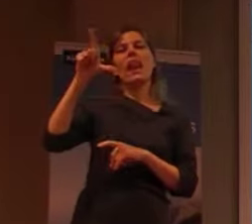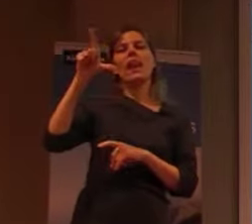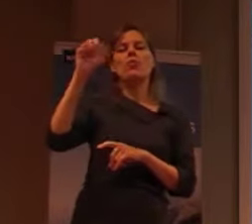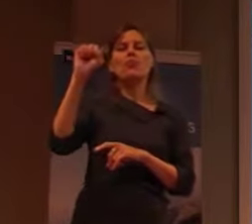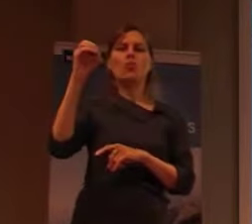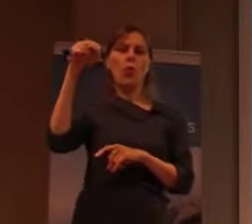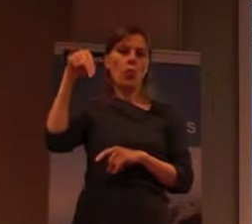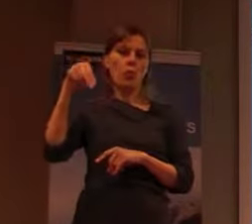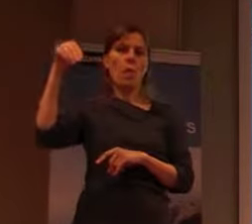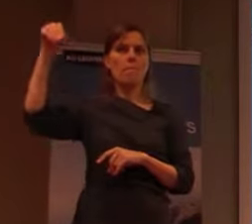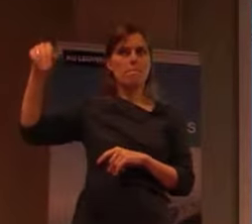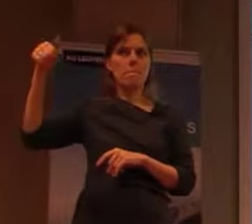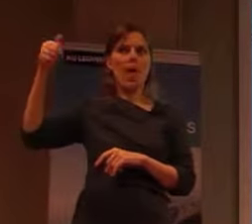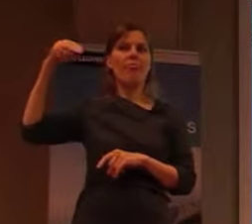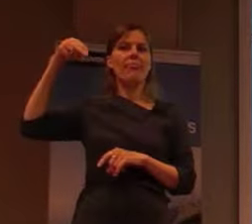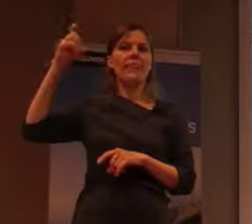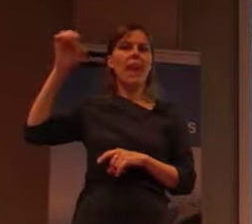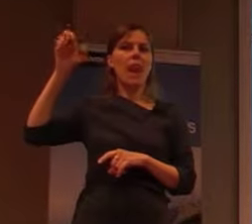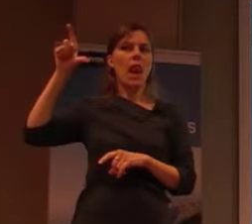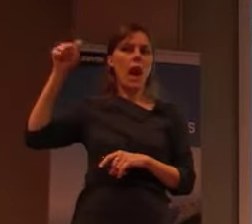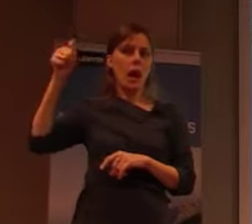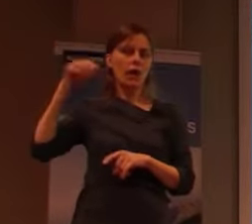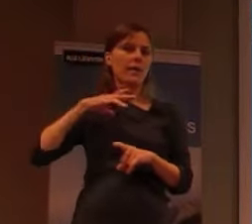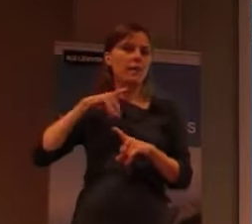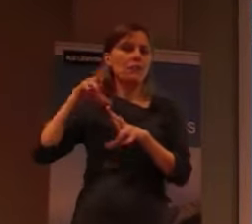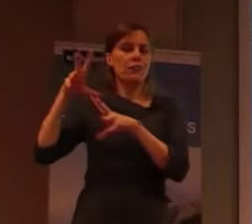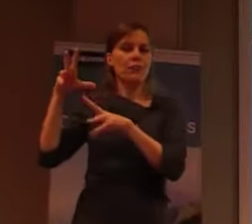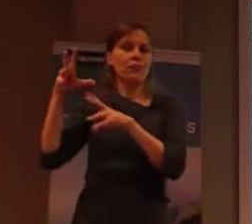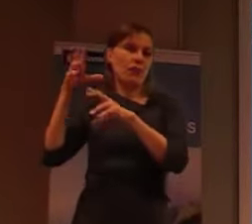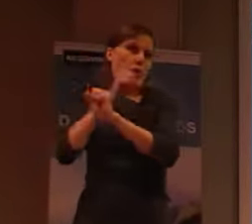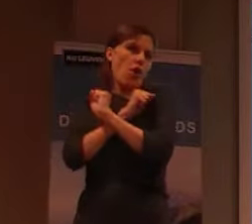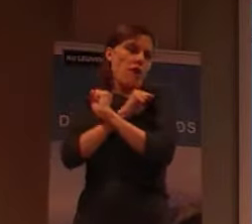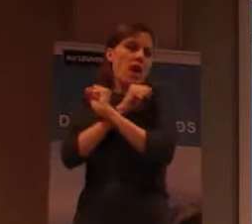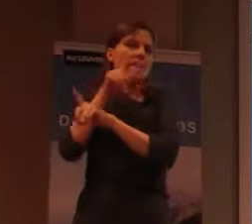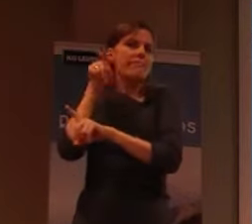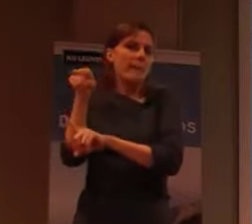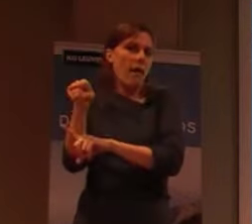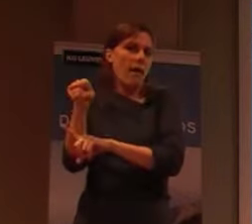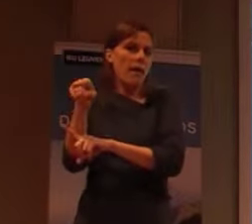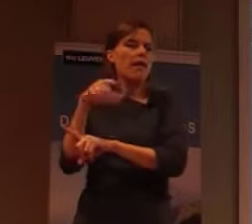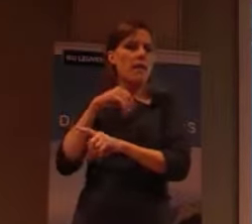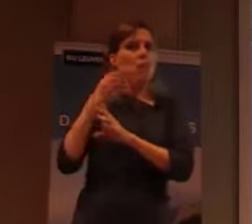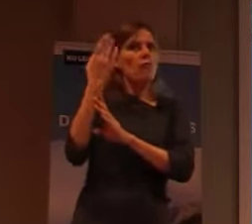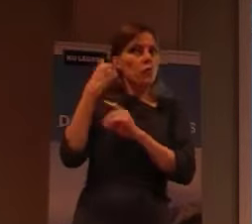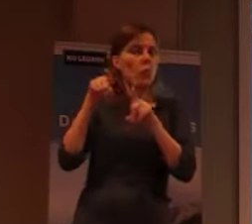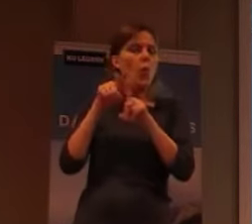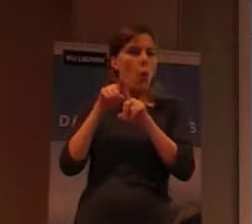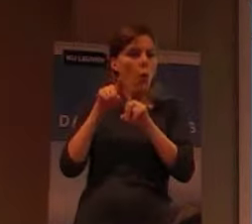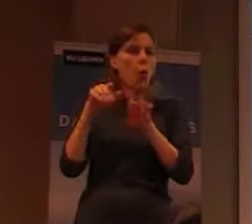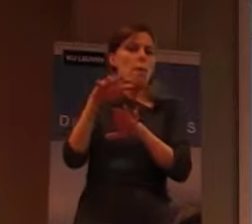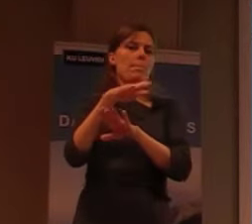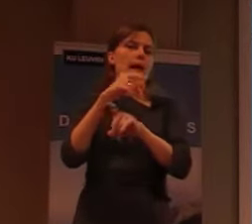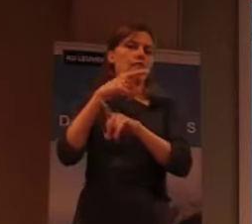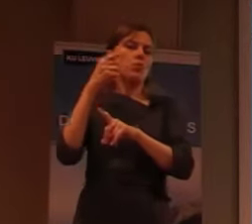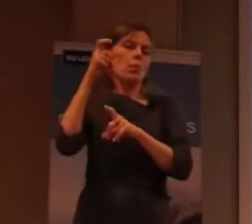leemplassite. En we hebben het geluk gehad eigenlijk om toch wel die